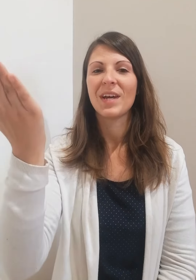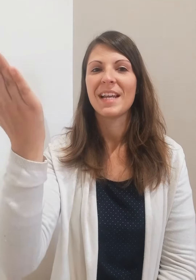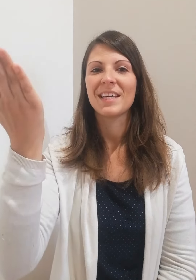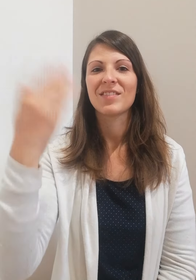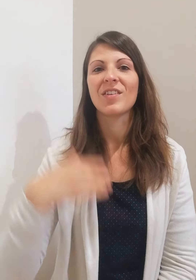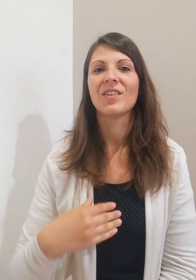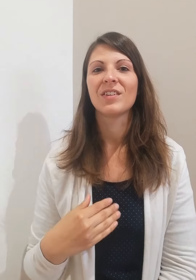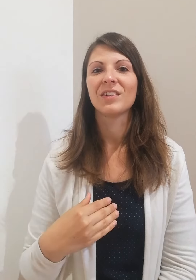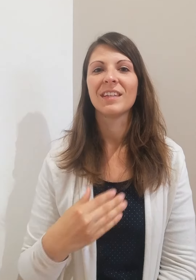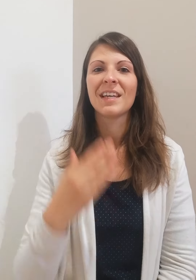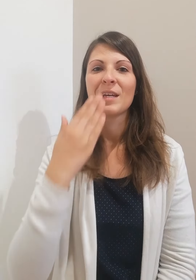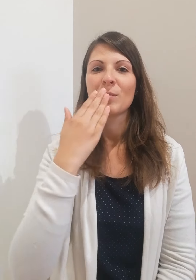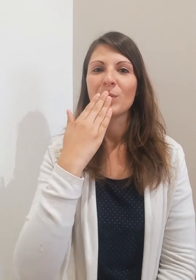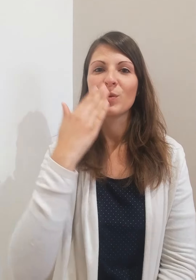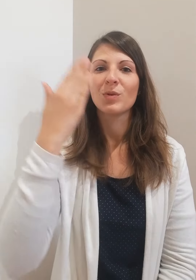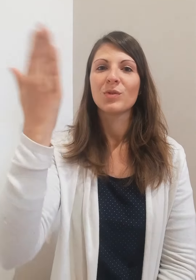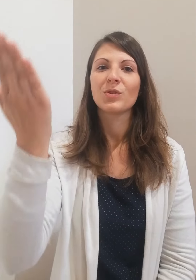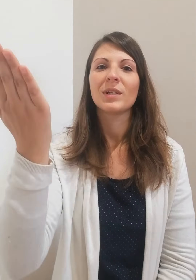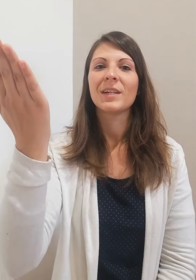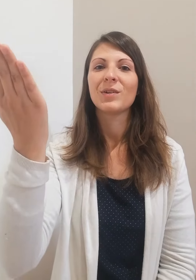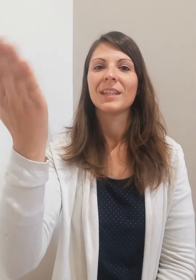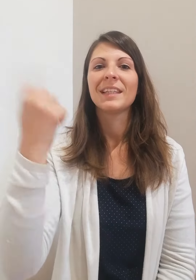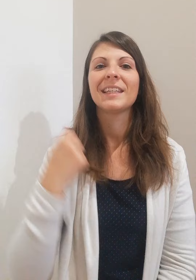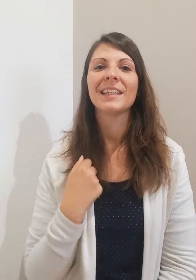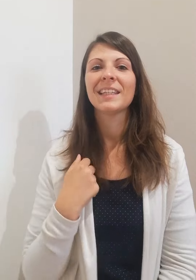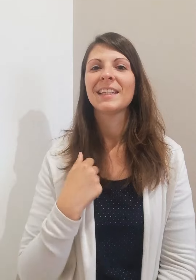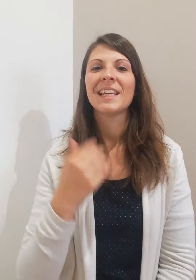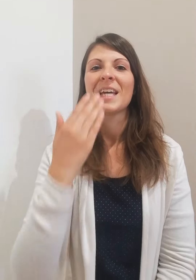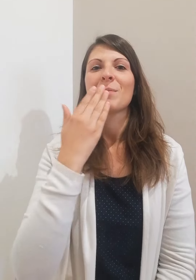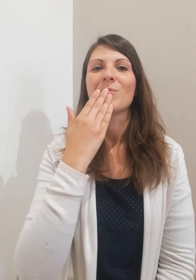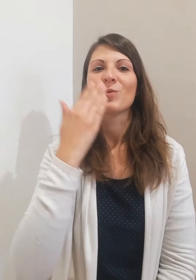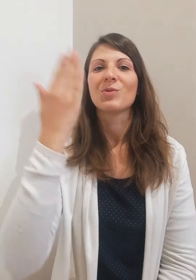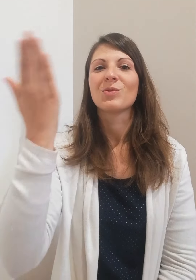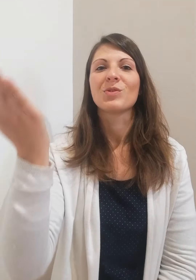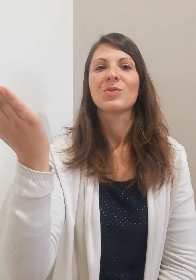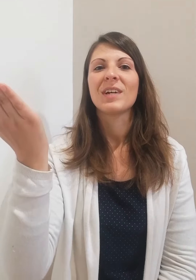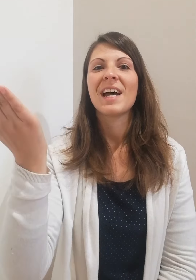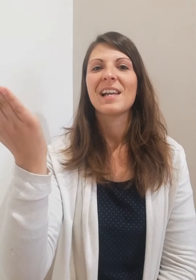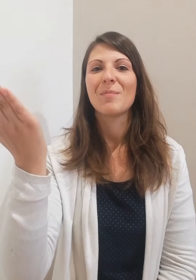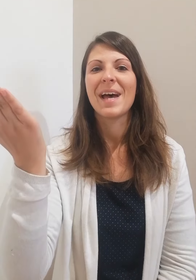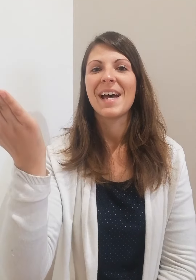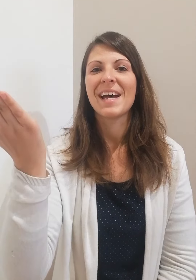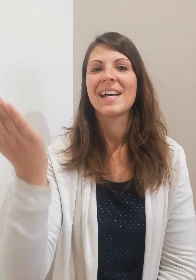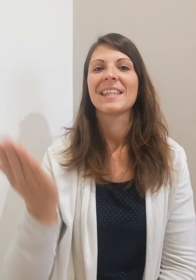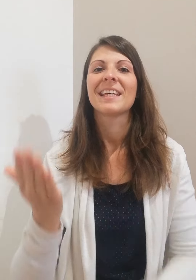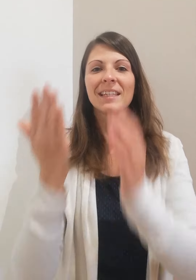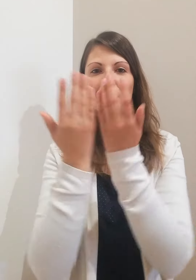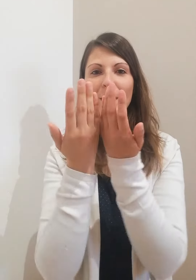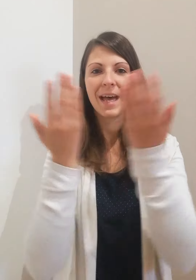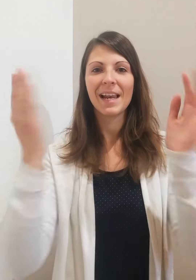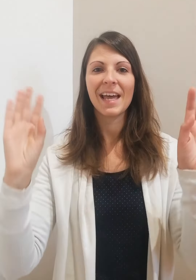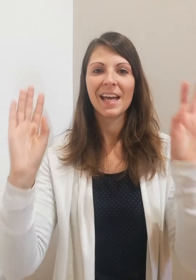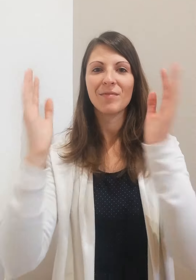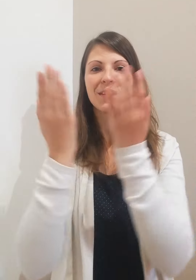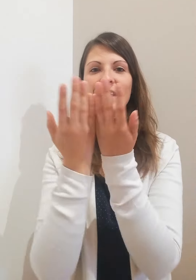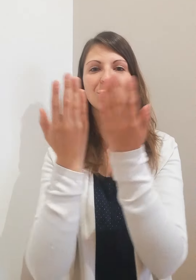Alexandre, bonjour Léonie, bonjour Alban, par la fenêtre